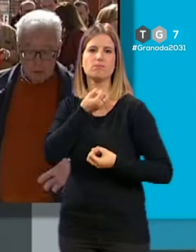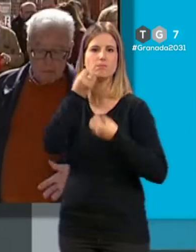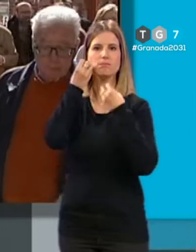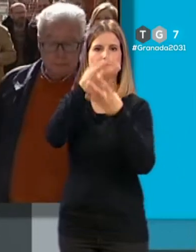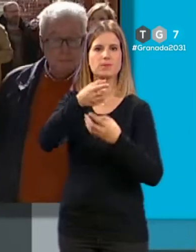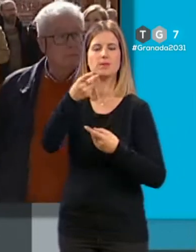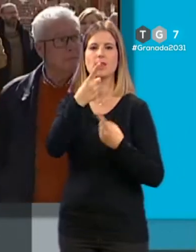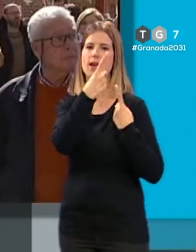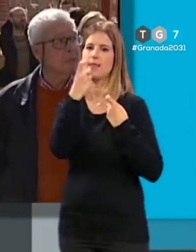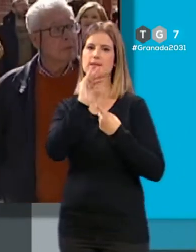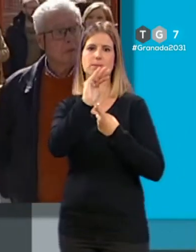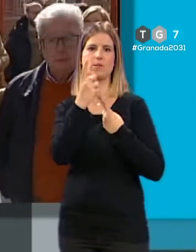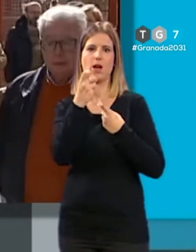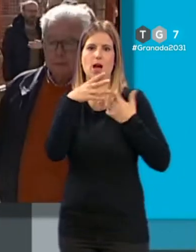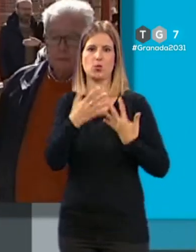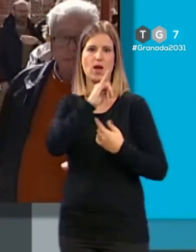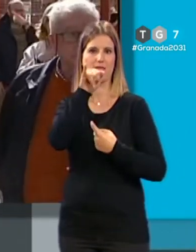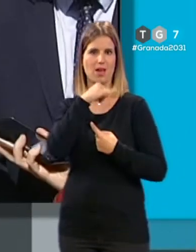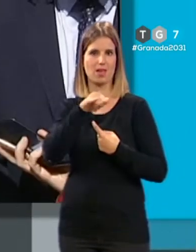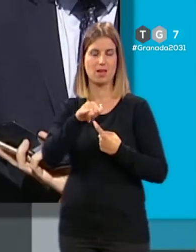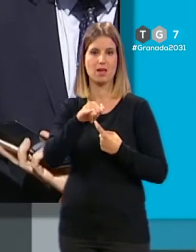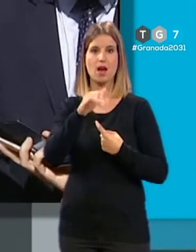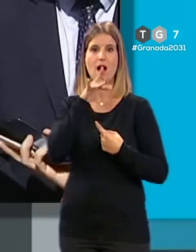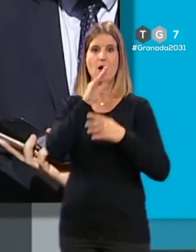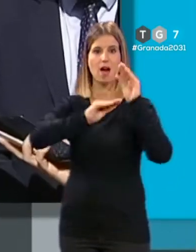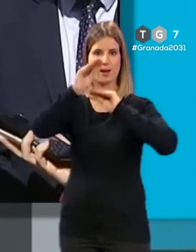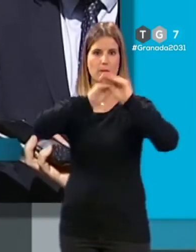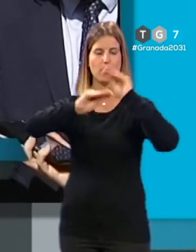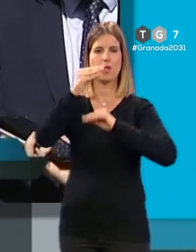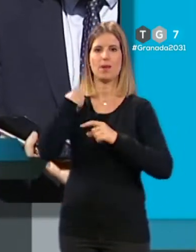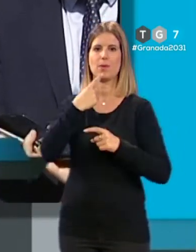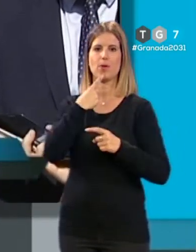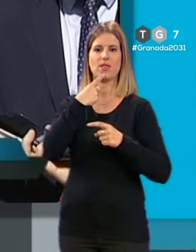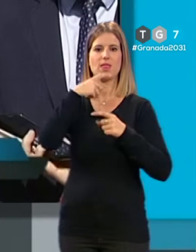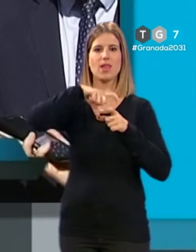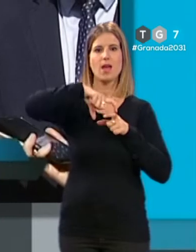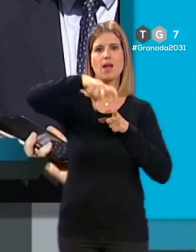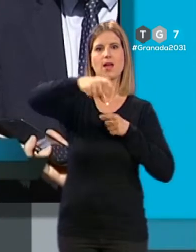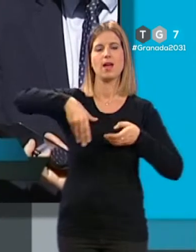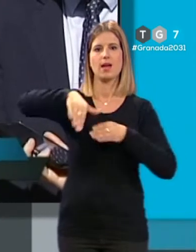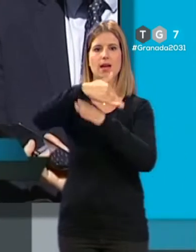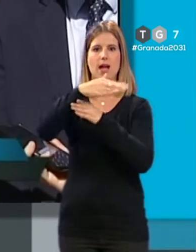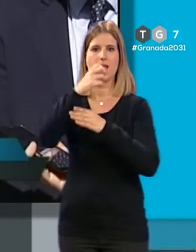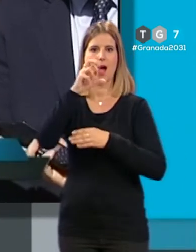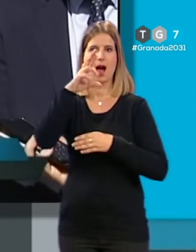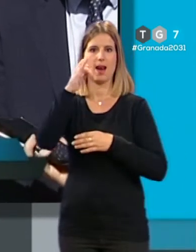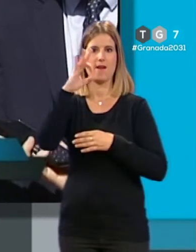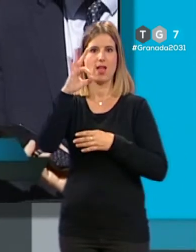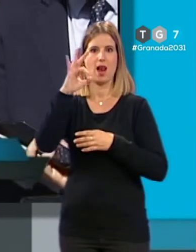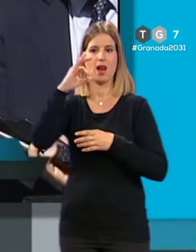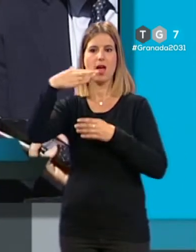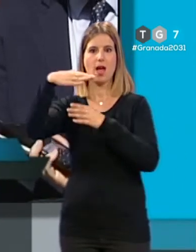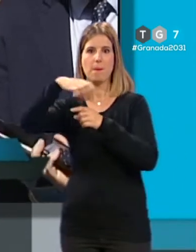necesidades que tiene el barrio. Como se va a remodelar, como bien ha dicho, el eje de Arabial, Palencia, y con